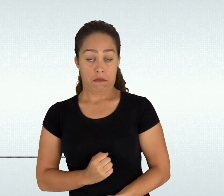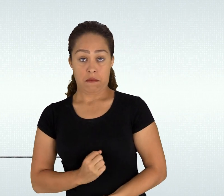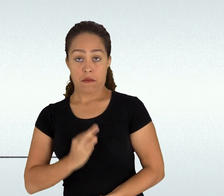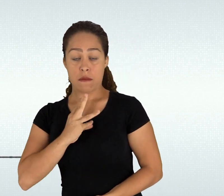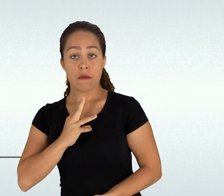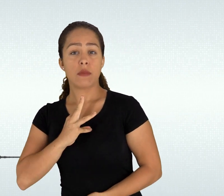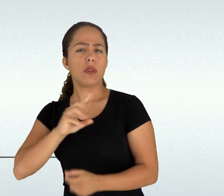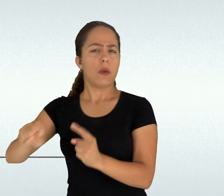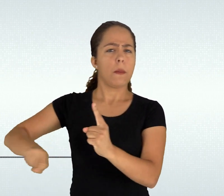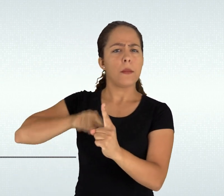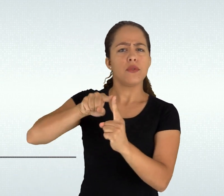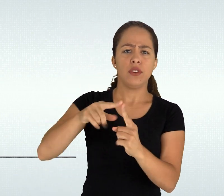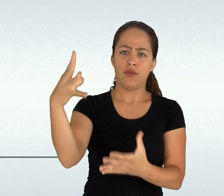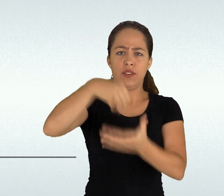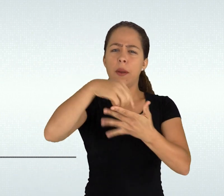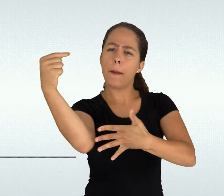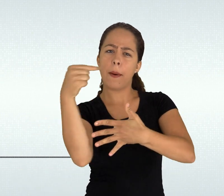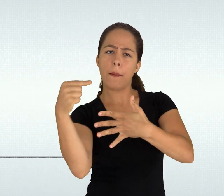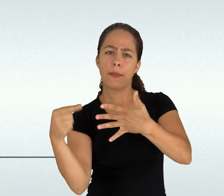o mundo do trabalho.